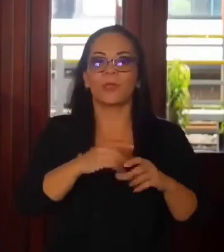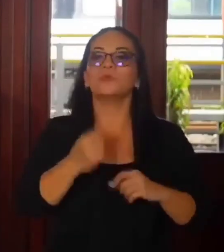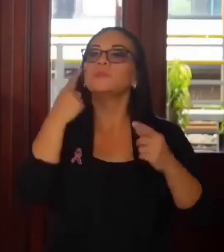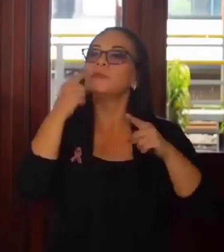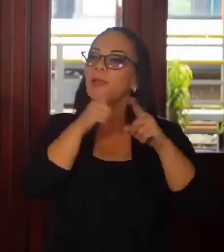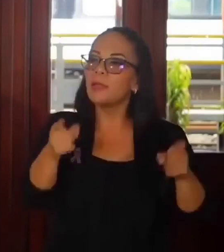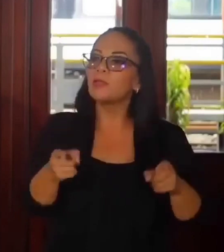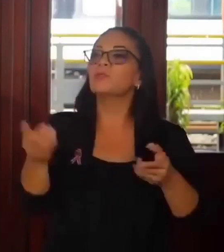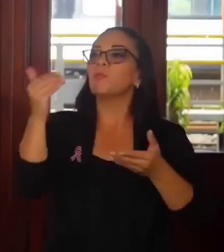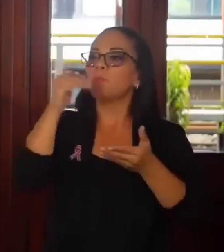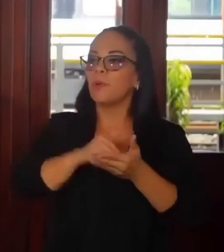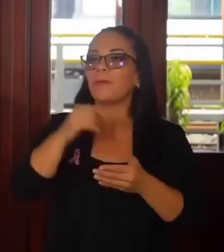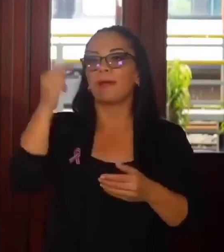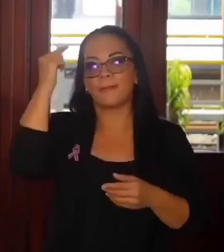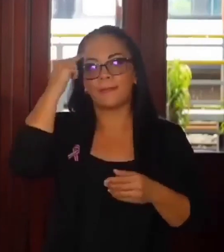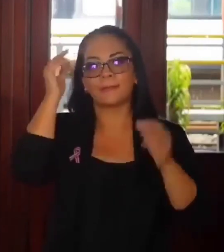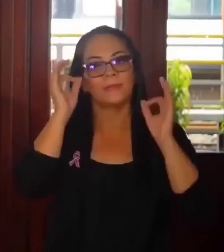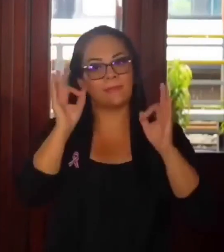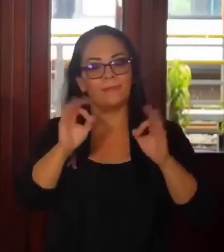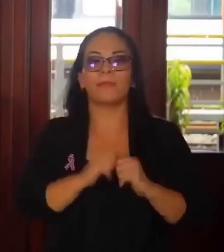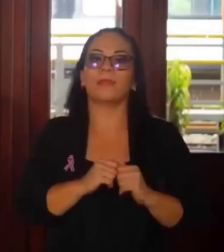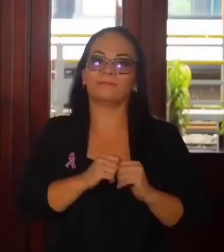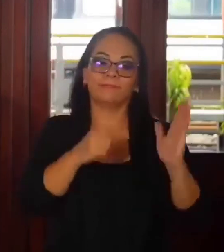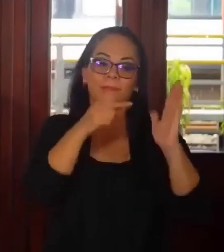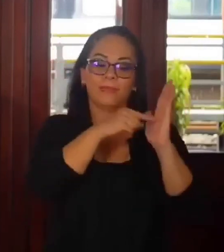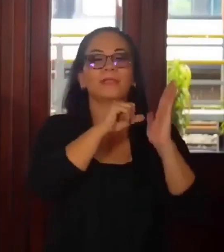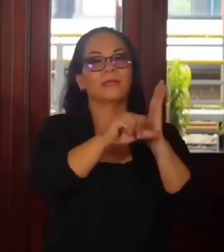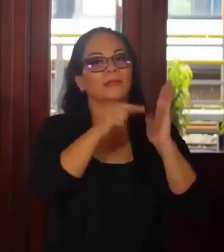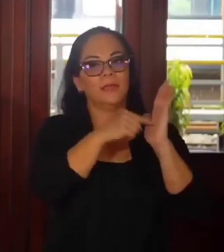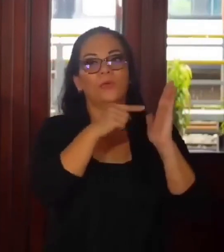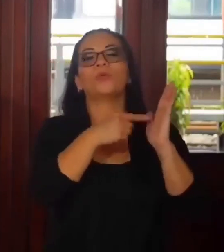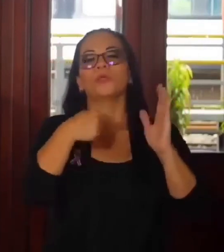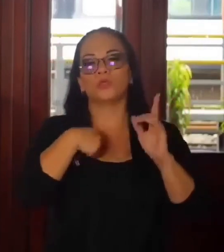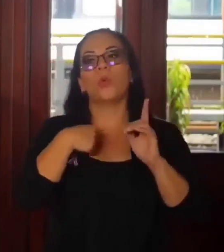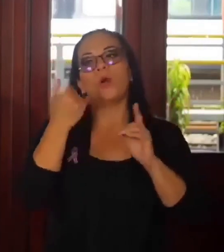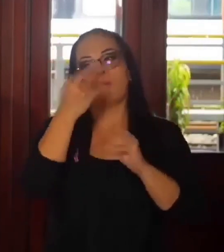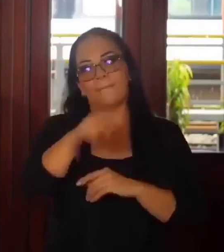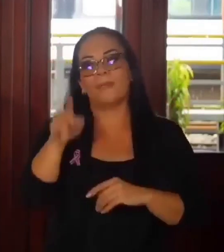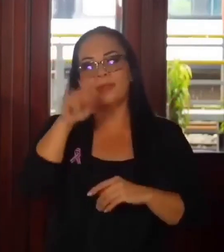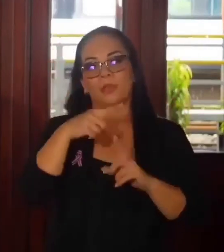que reconsideren ese componente de la ley que estoy vetando parcialmente. Muchas gracias.